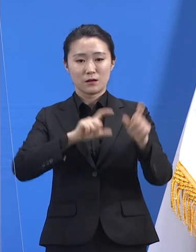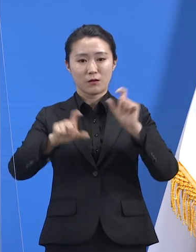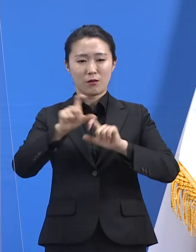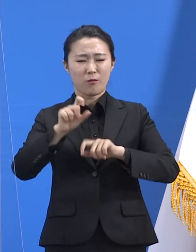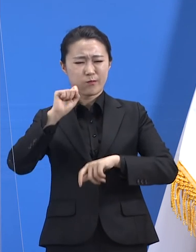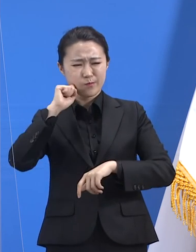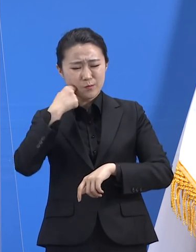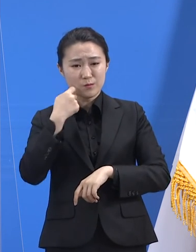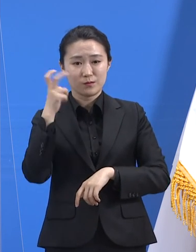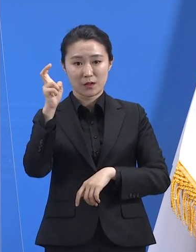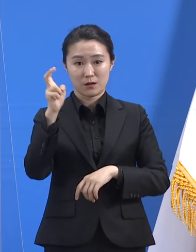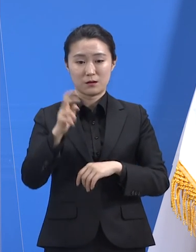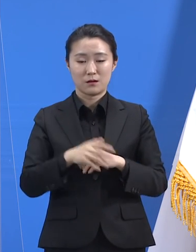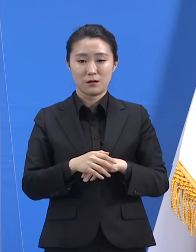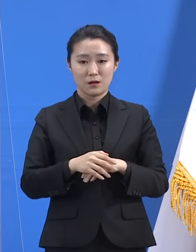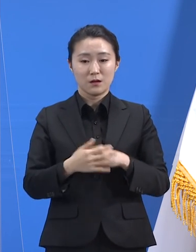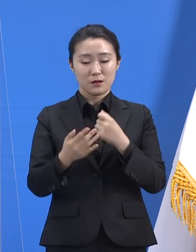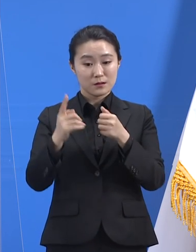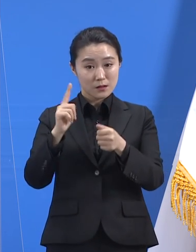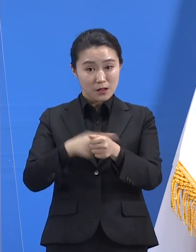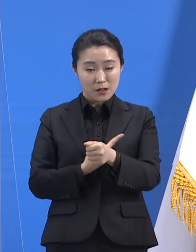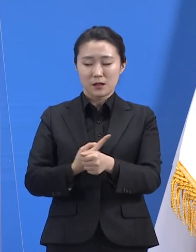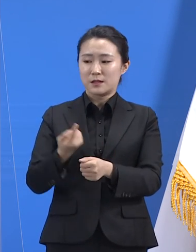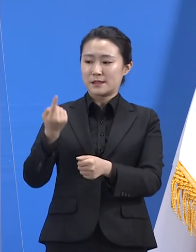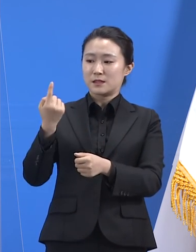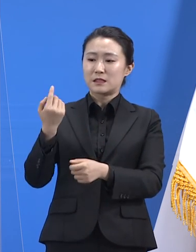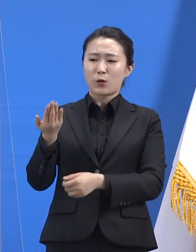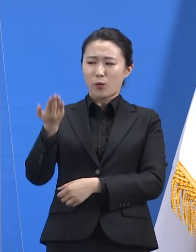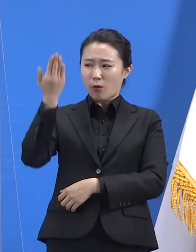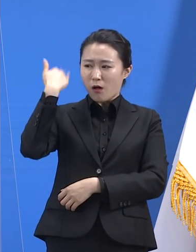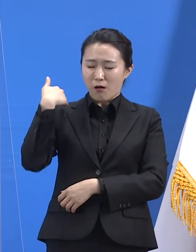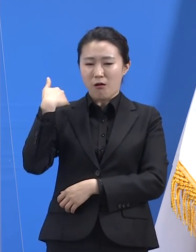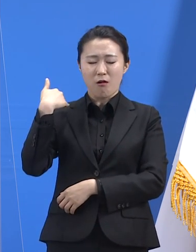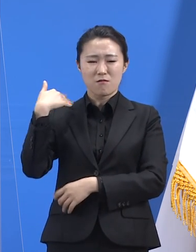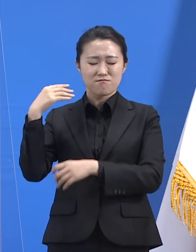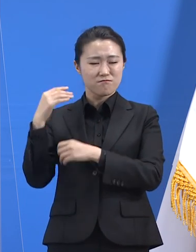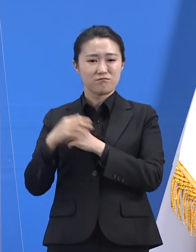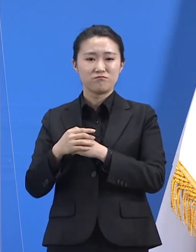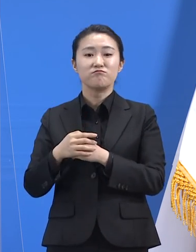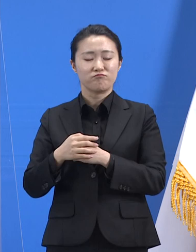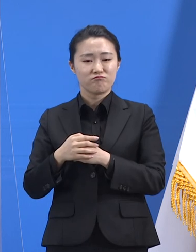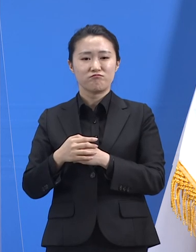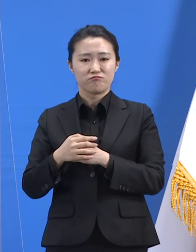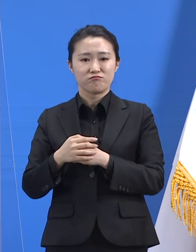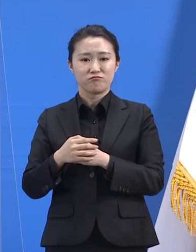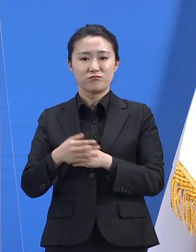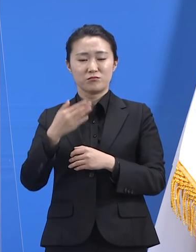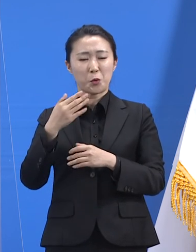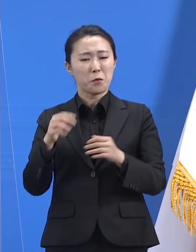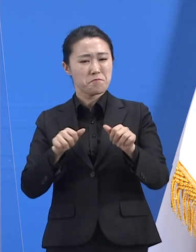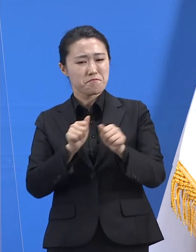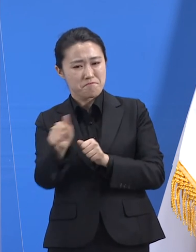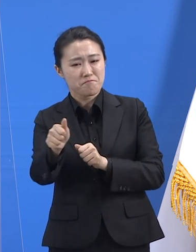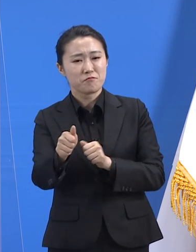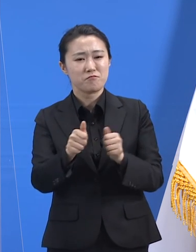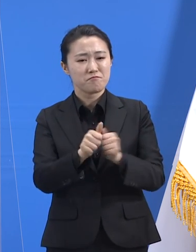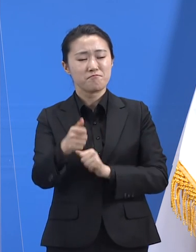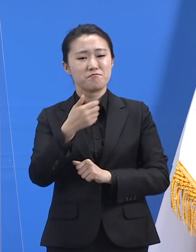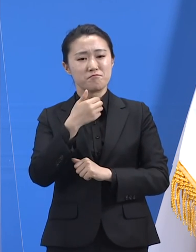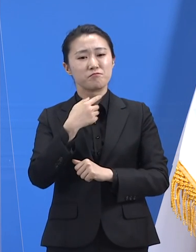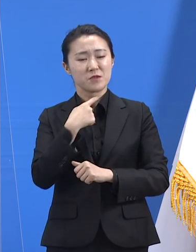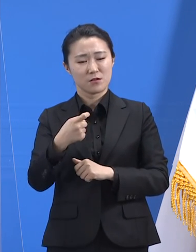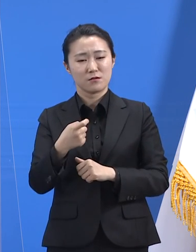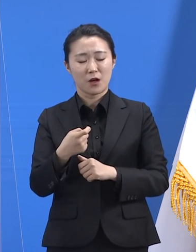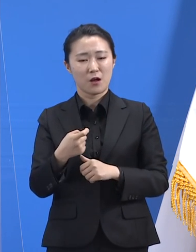꾸준히 새로 배우고 머리를 맞대며 토론해야 합니다. 팬데믹을 혼자의 힘으로 이겨낼 수 없습니다. 다양한